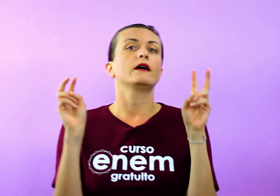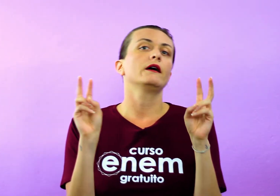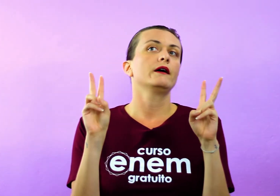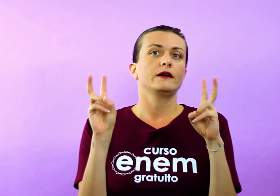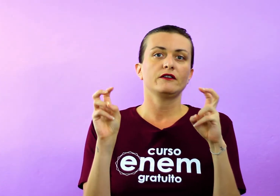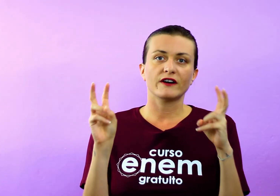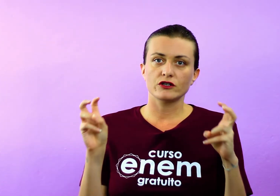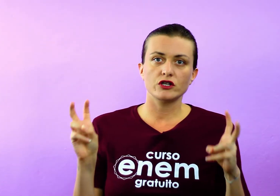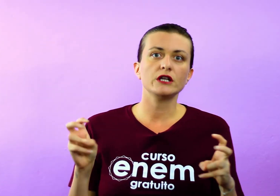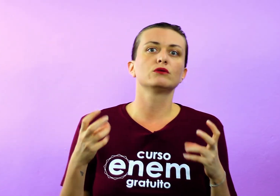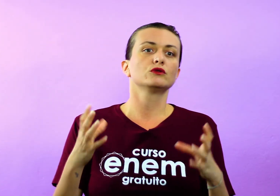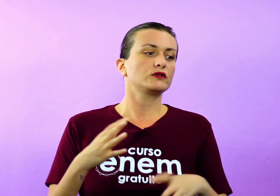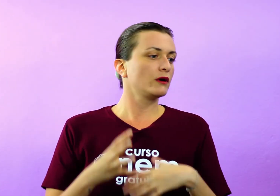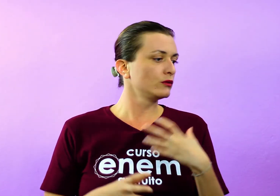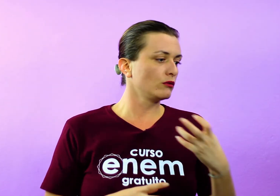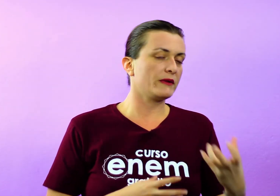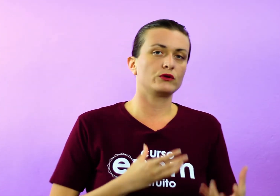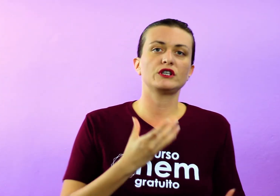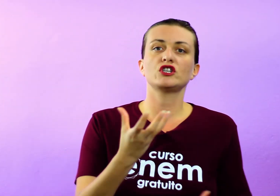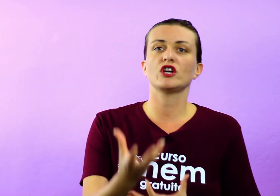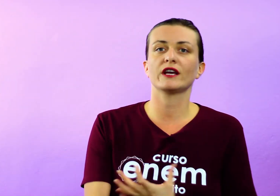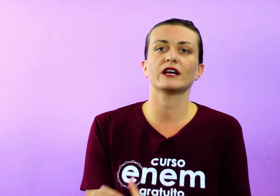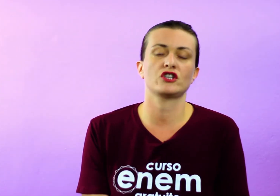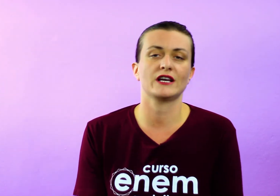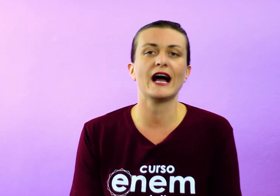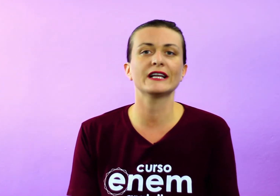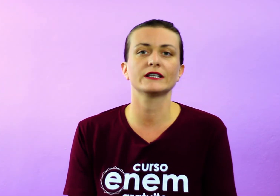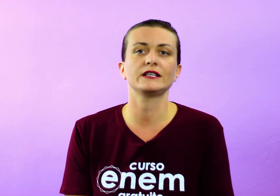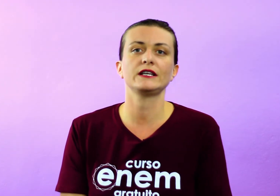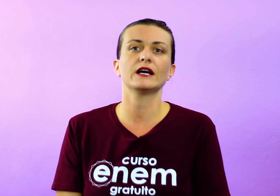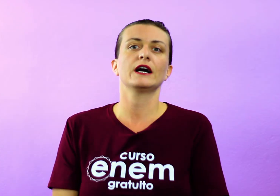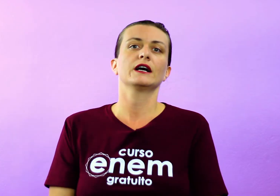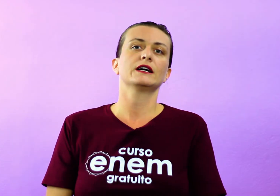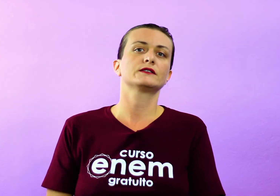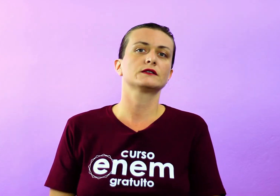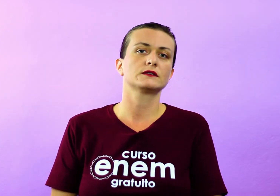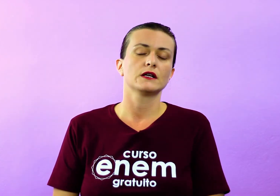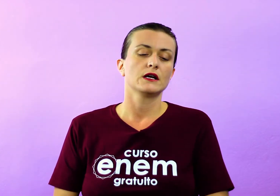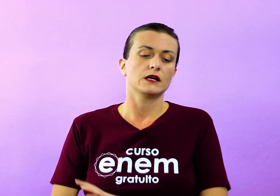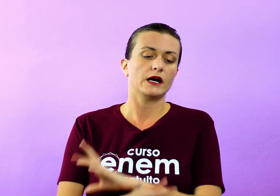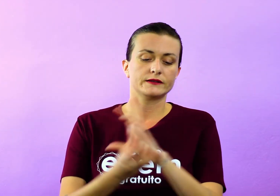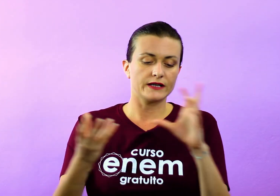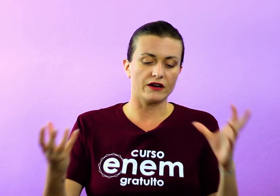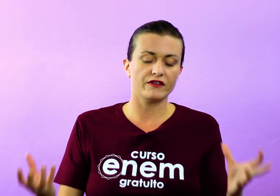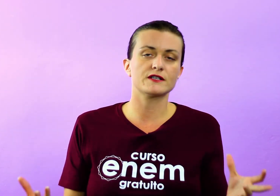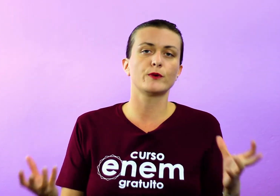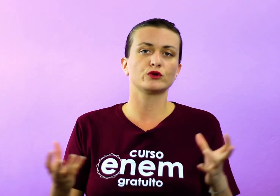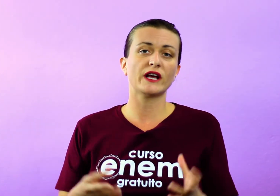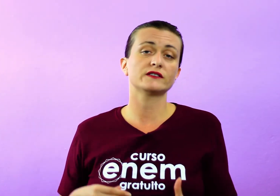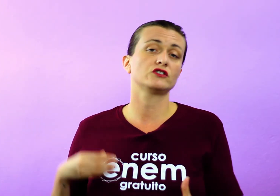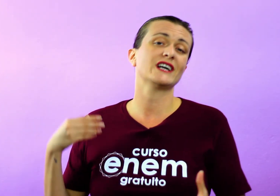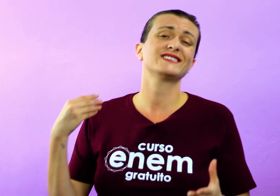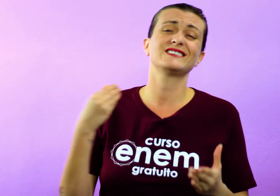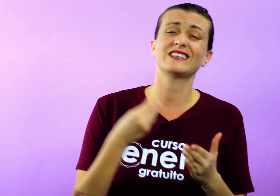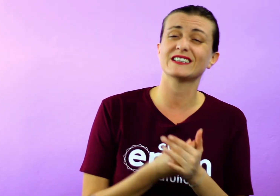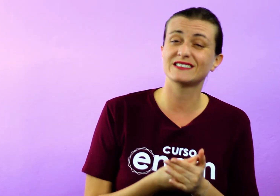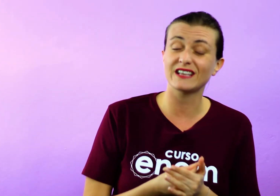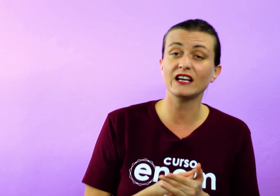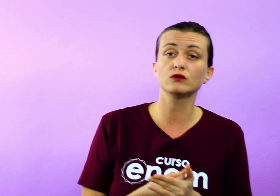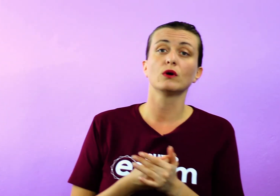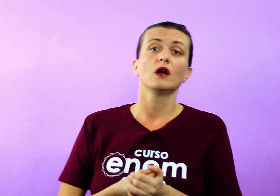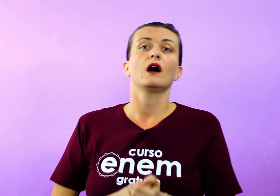que é invadido no momento que é chegada aqui as caravanas portuguesas já